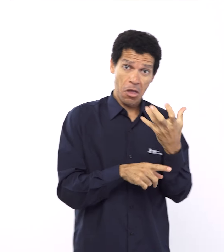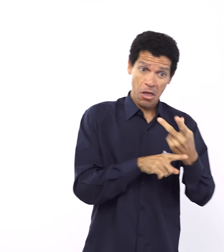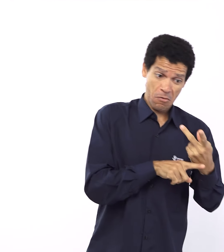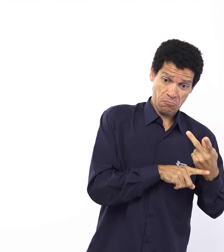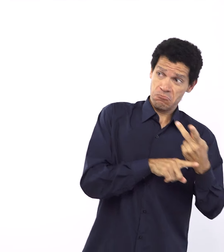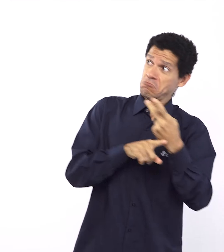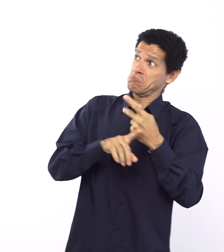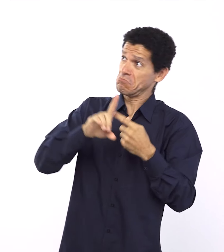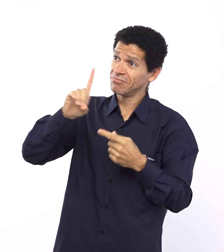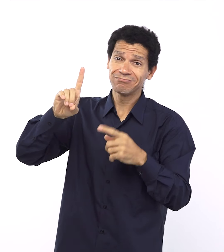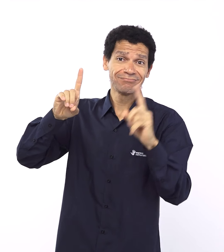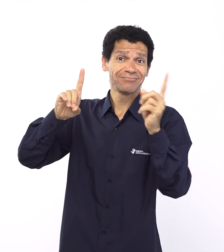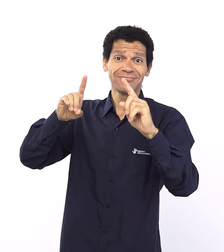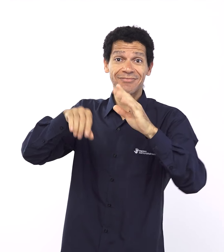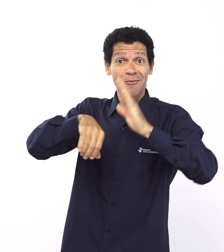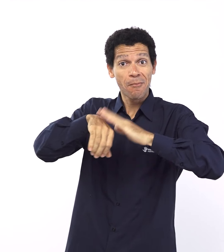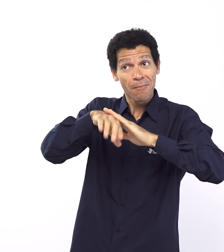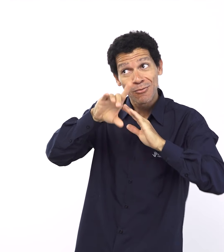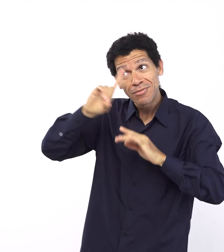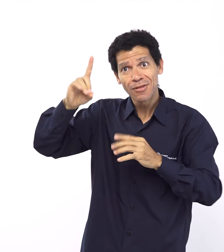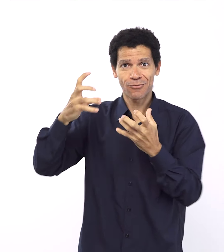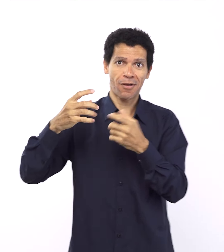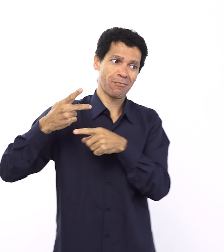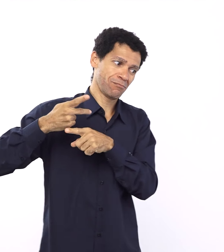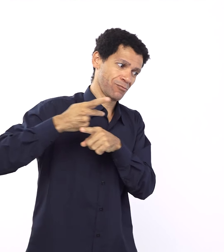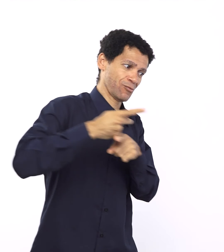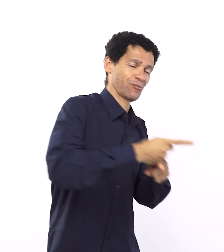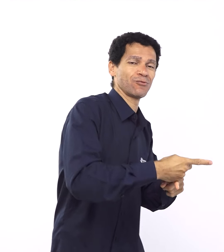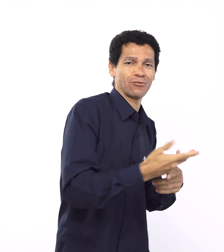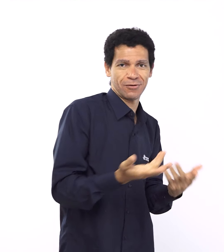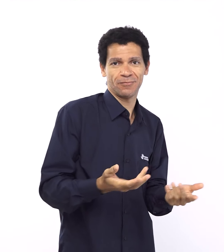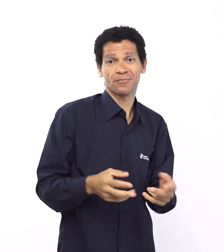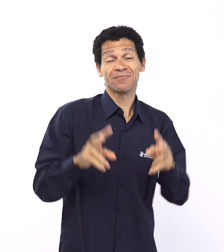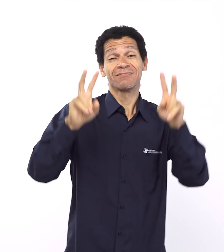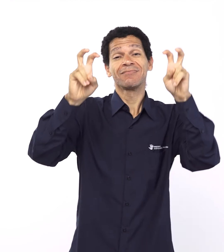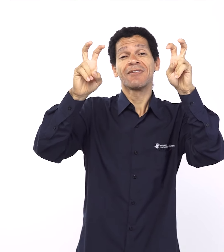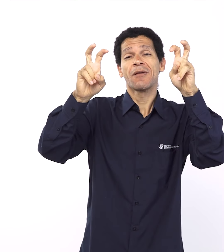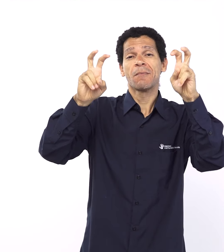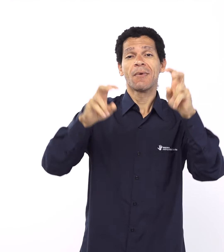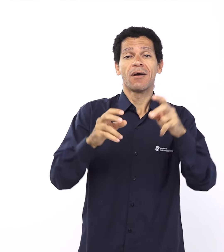Eu posso, apesar de estar falando bastante, posso falar. Manda ver, manda ver.